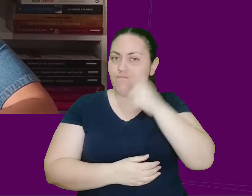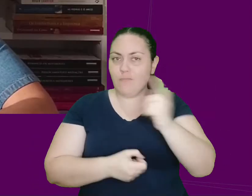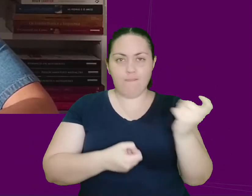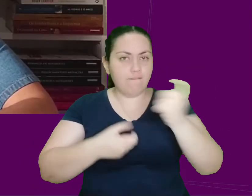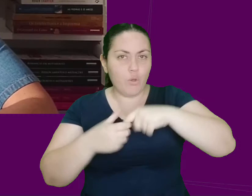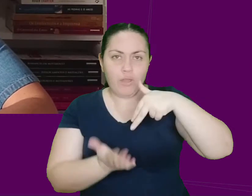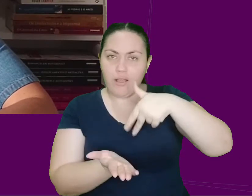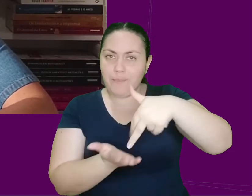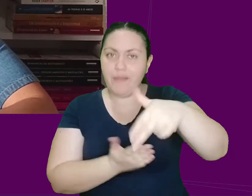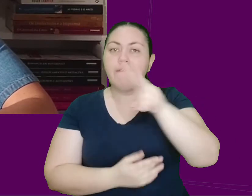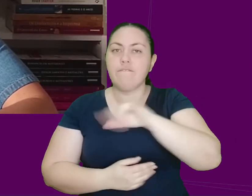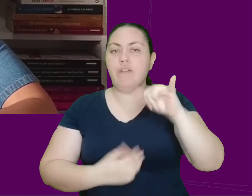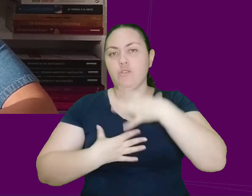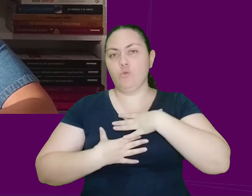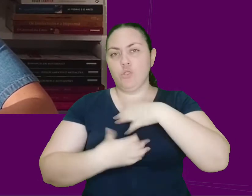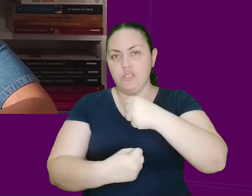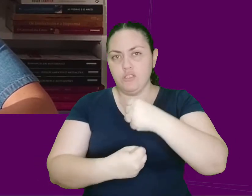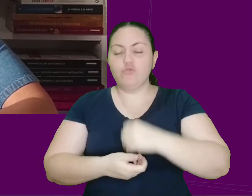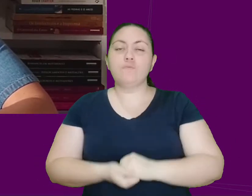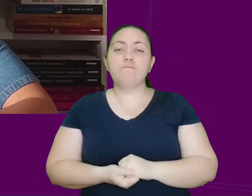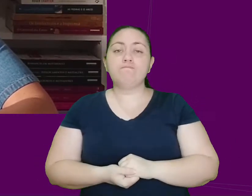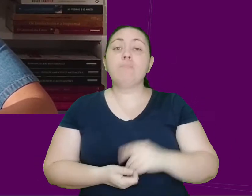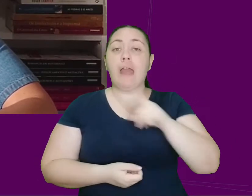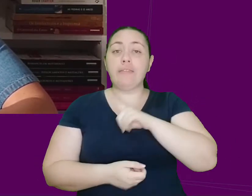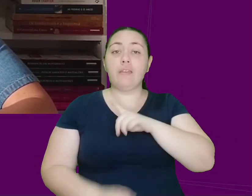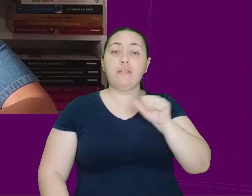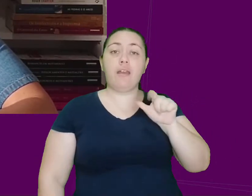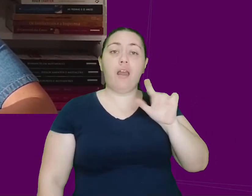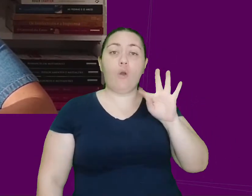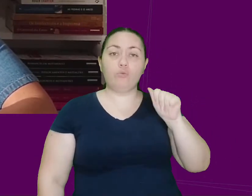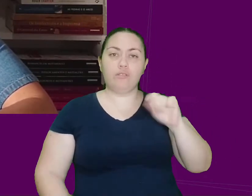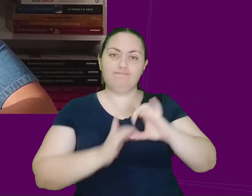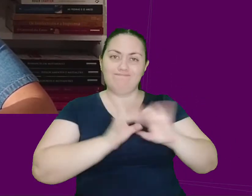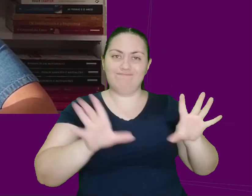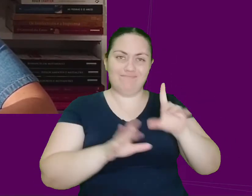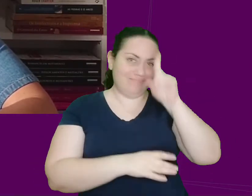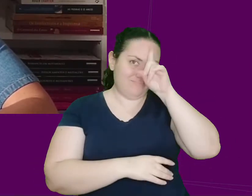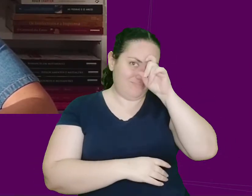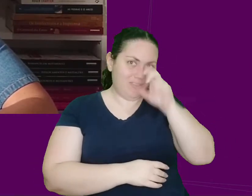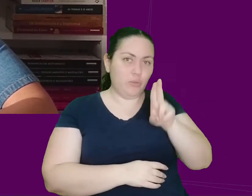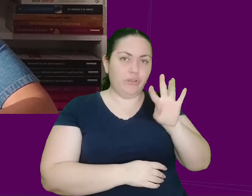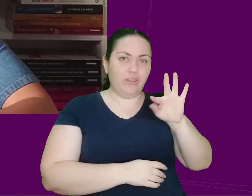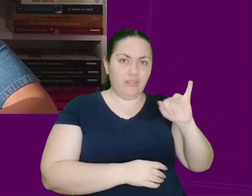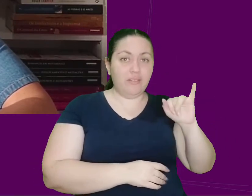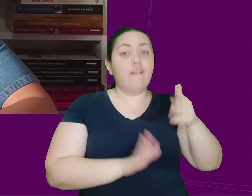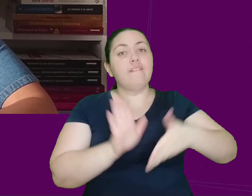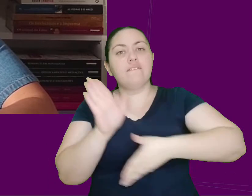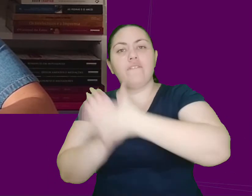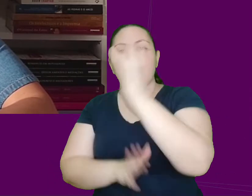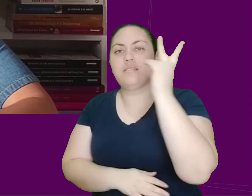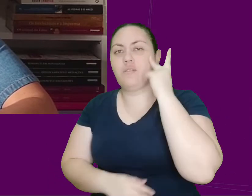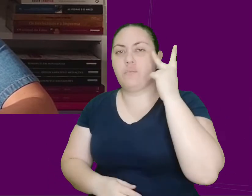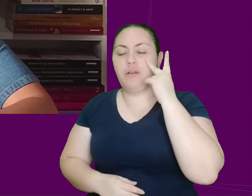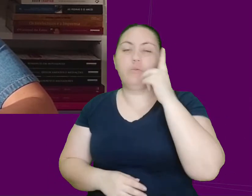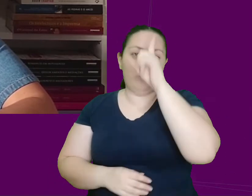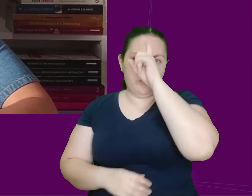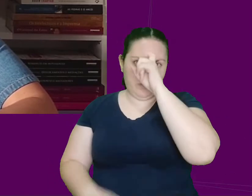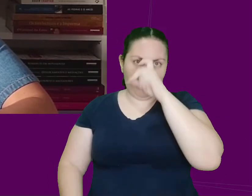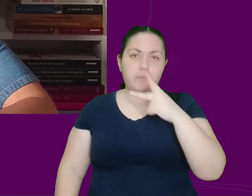Quando recebeu a alta da UTI, Marcelo foi para o Hospital Paraíso, em São Paulo. Lá, o narrador afirma que nunca sentiu tanta falta